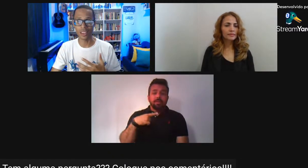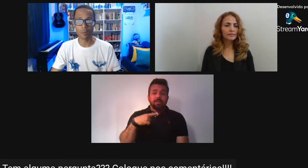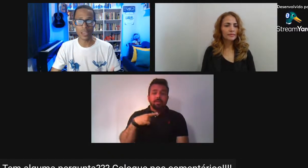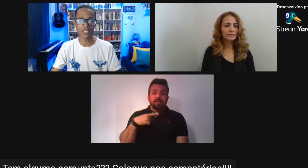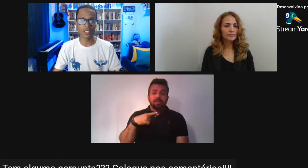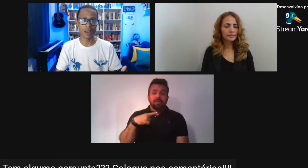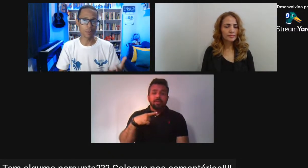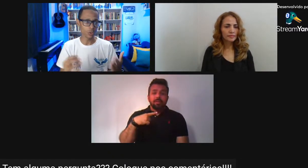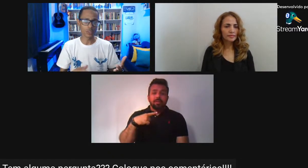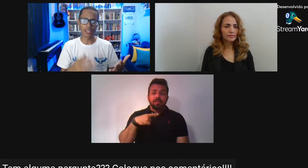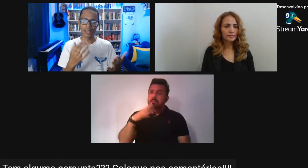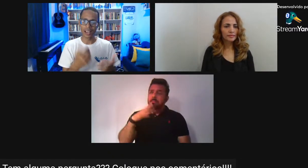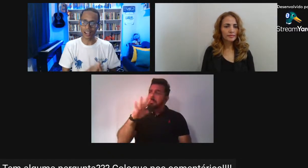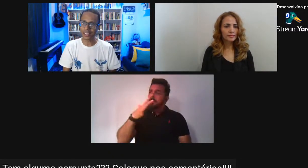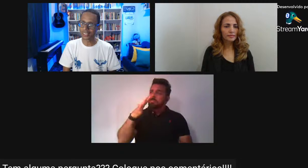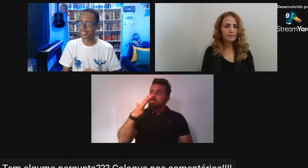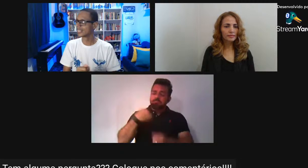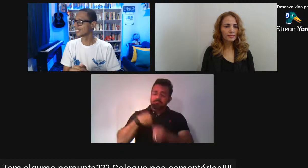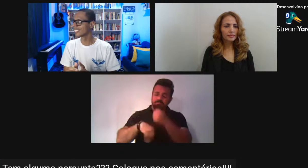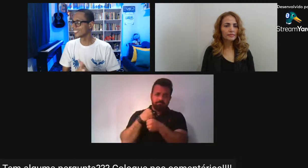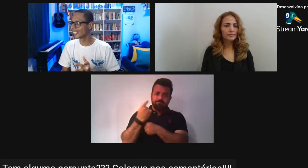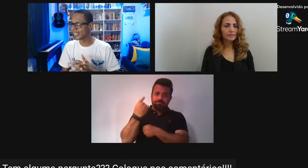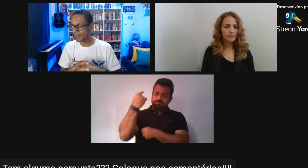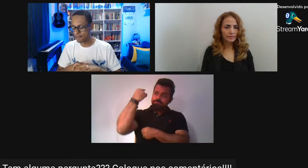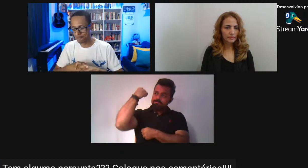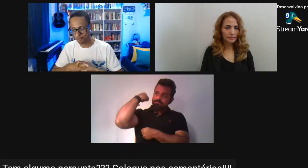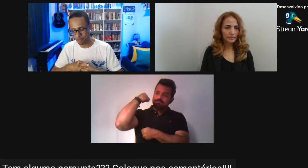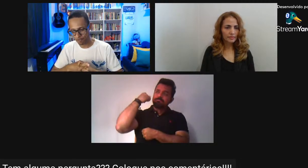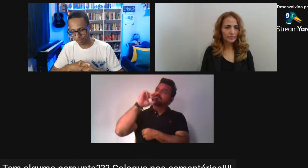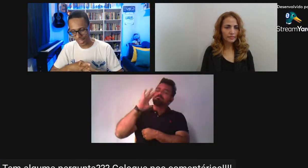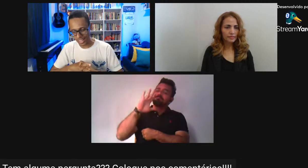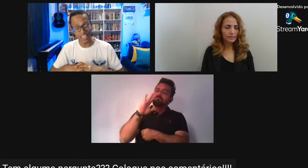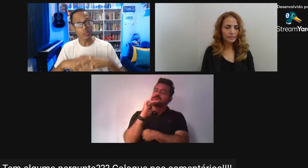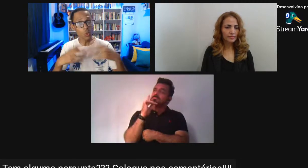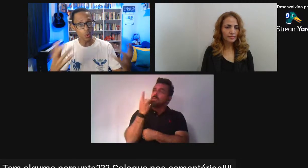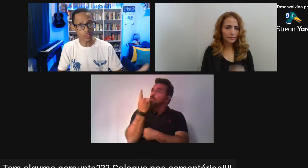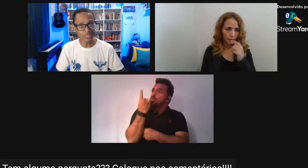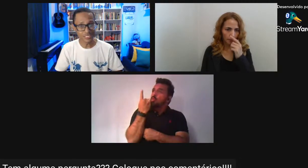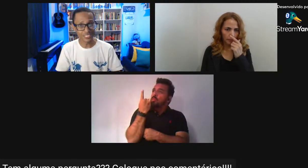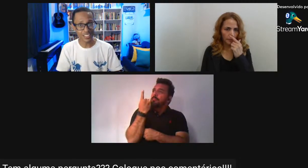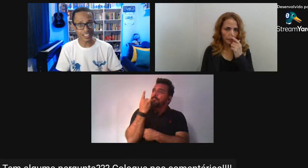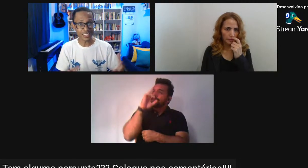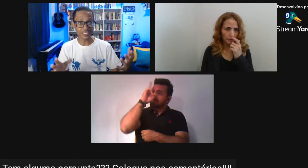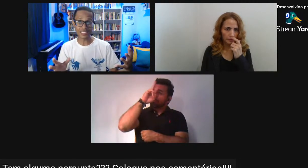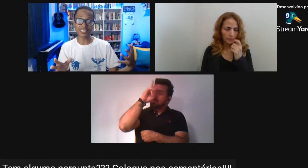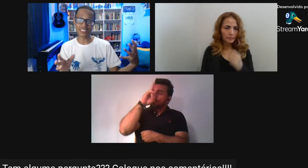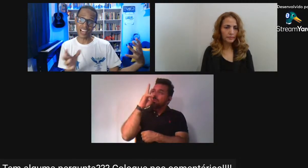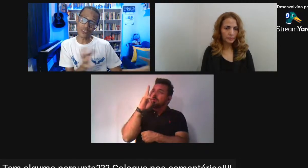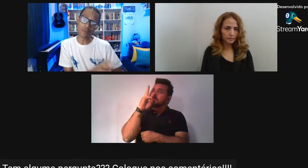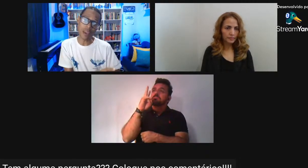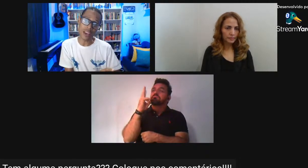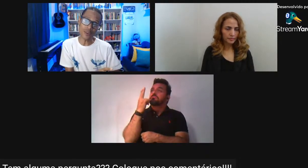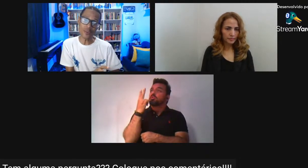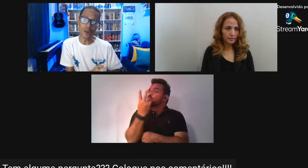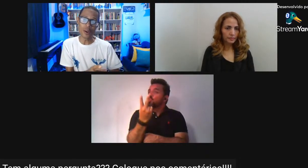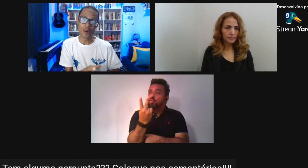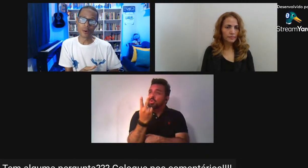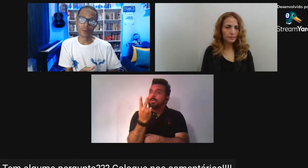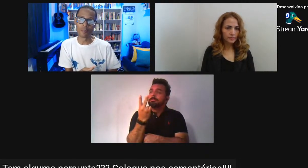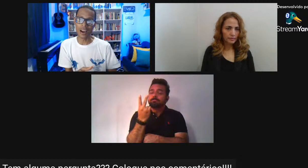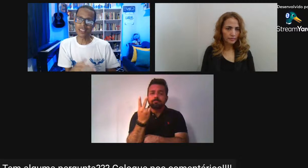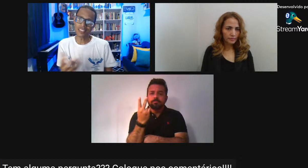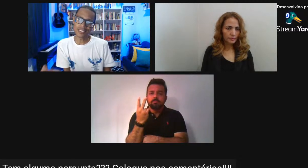realmente A pessoa está lá E ela atua Está no meio